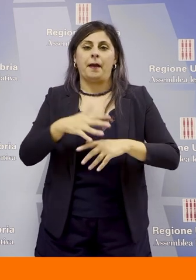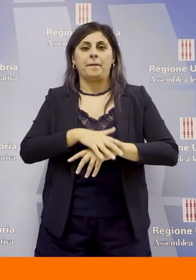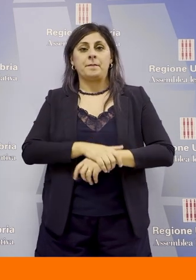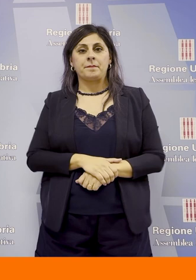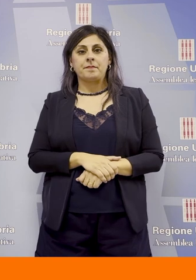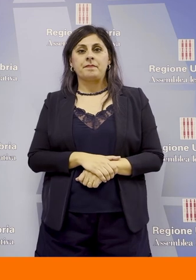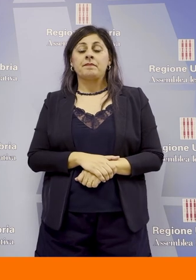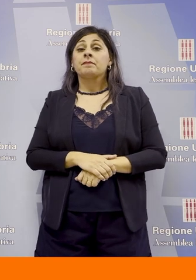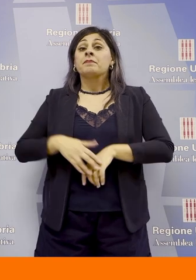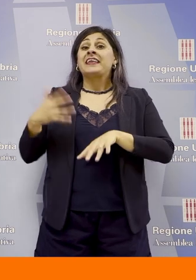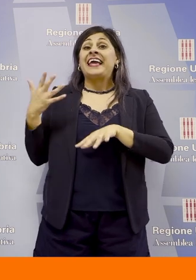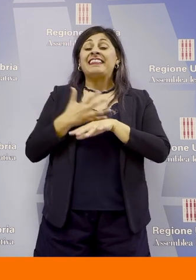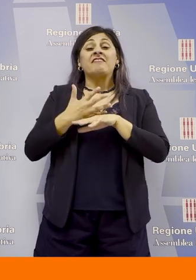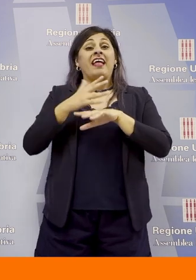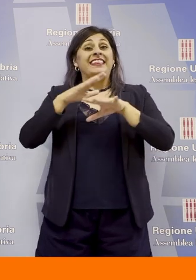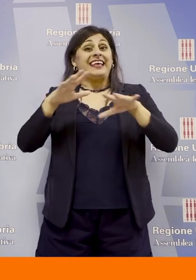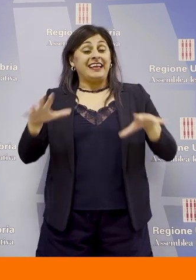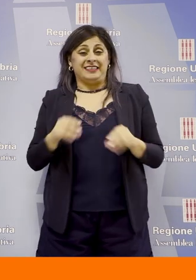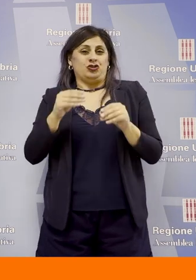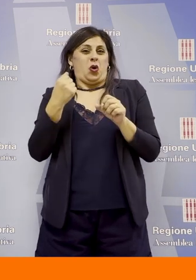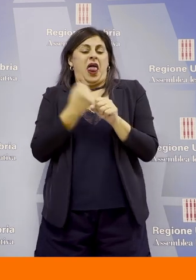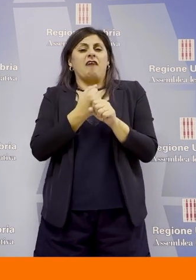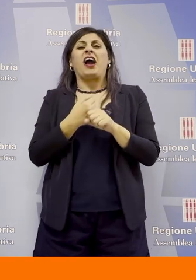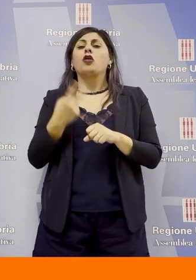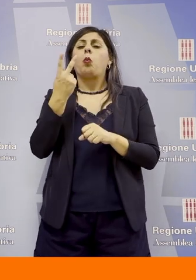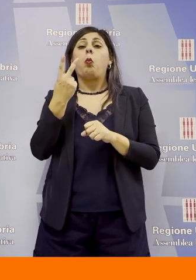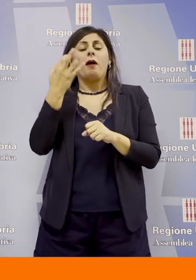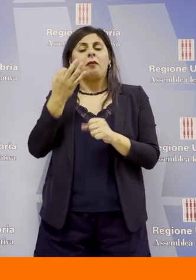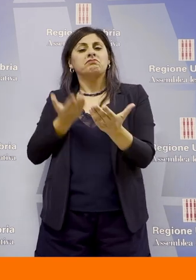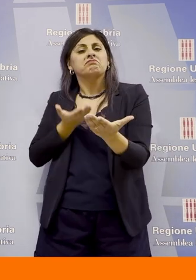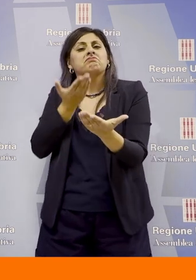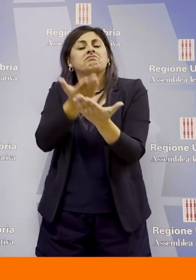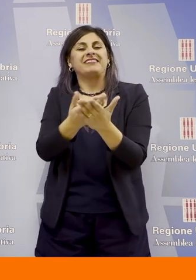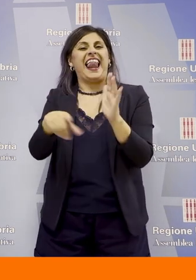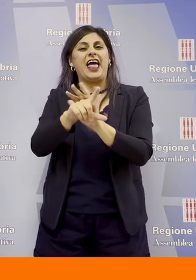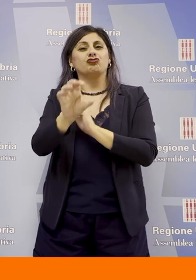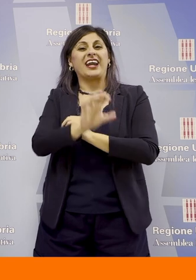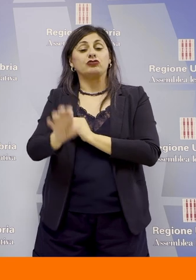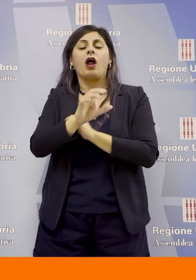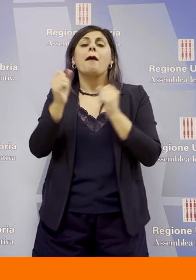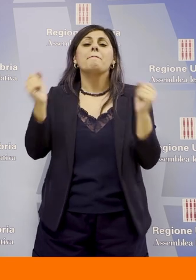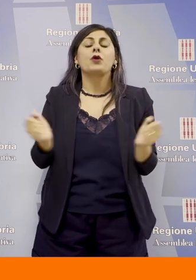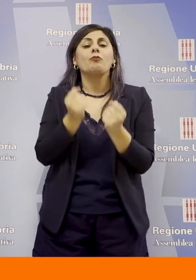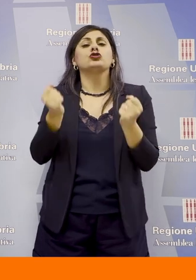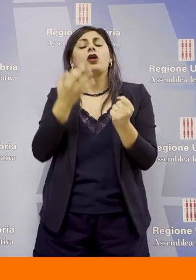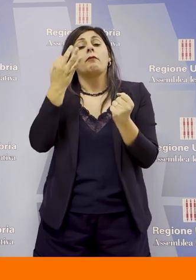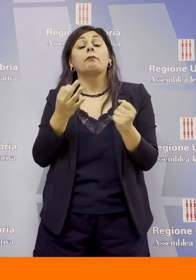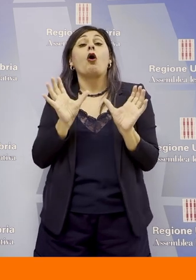interventi introduttivi ai lavori quelli dei due promotori della legge regionale per la promozione delle comunità energetiche rinnovabili